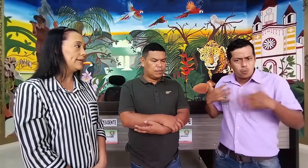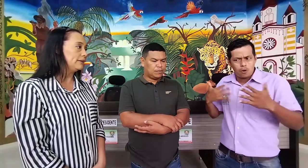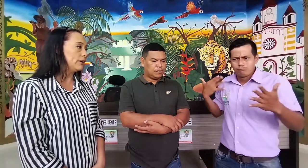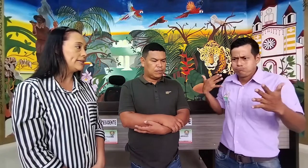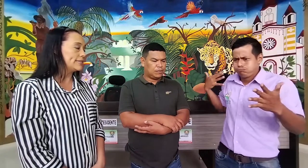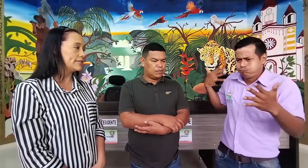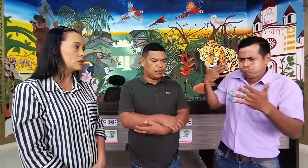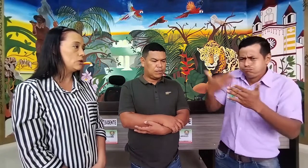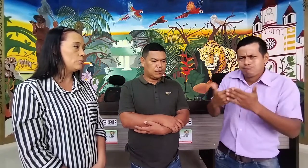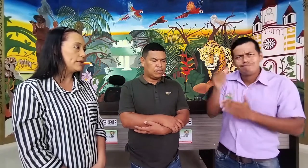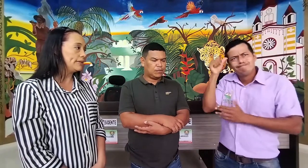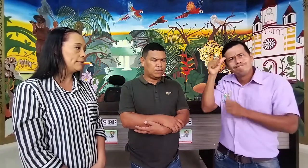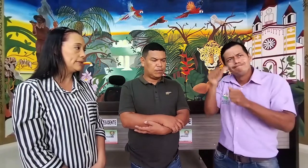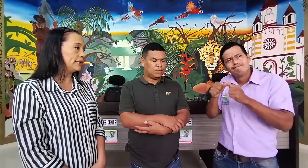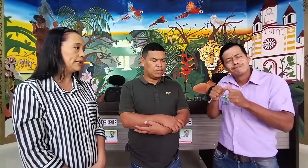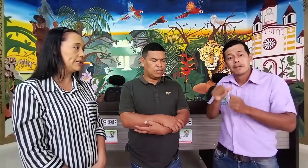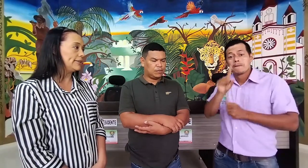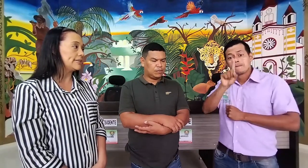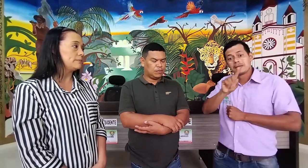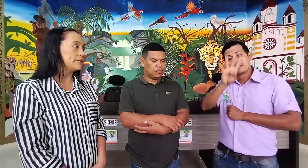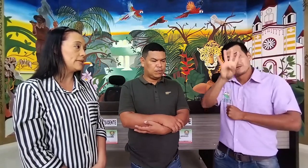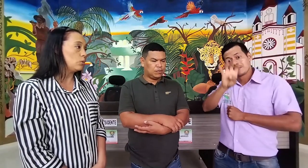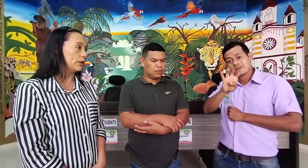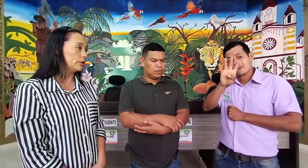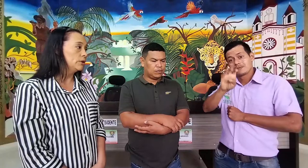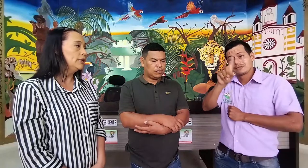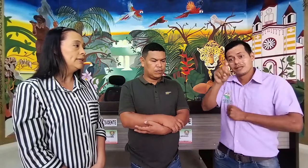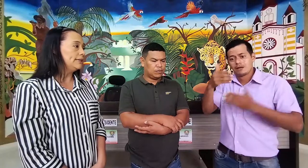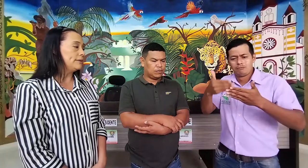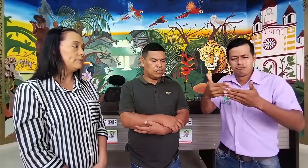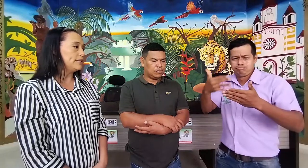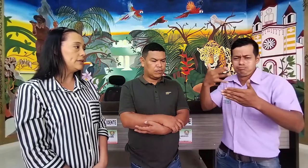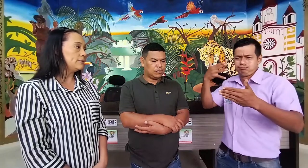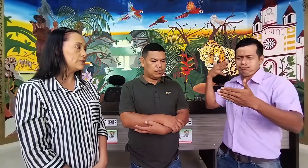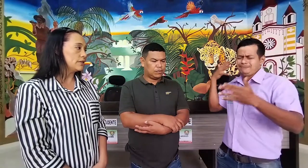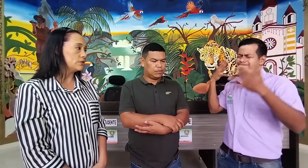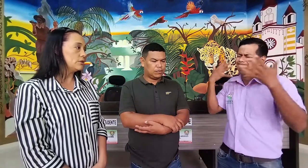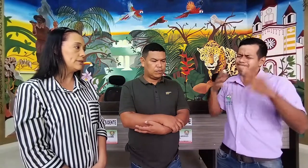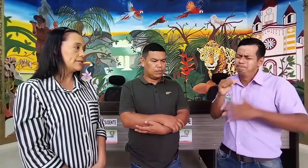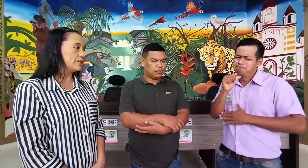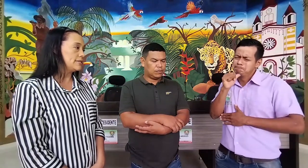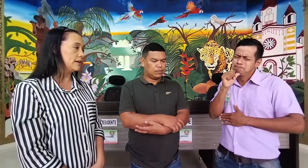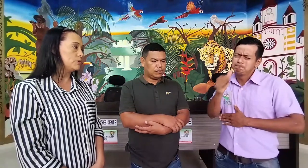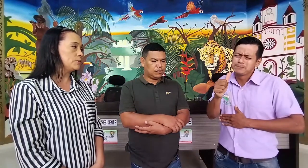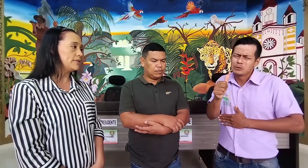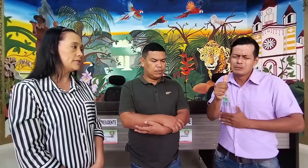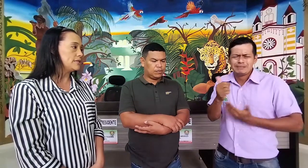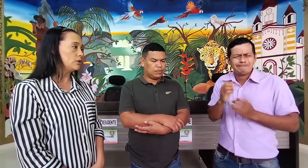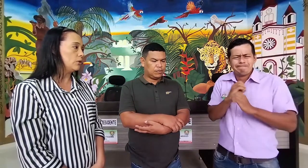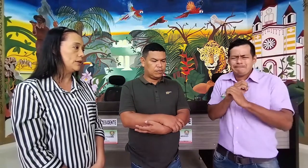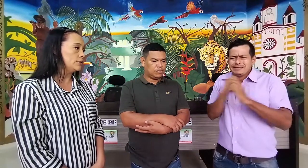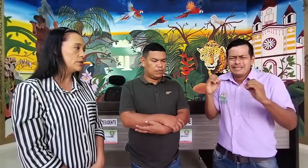lengua de señas colombiana mediante la ley 324. De 1996, llevamos 25 años,